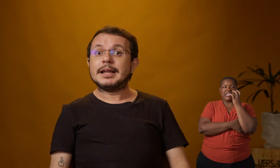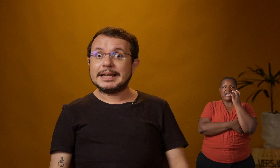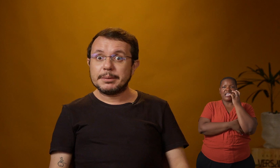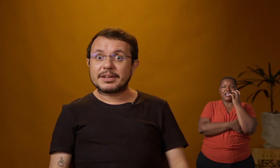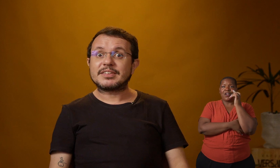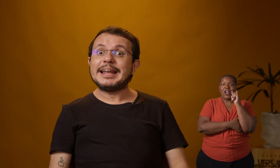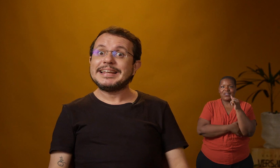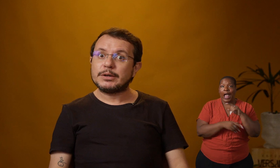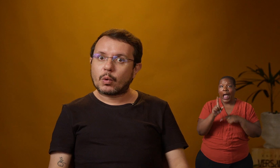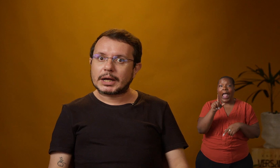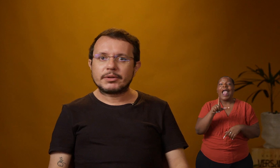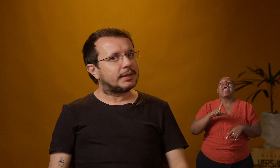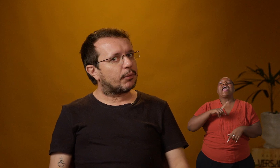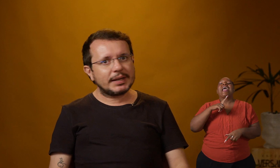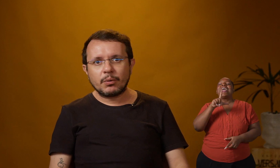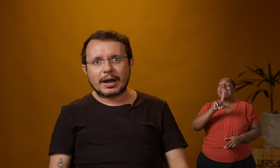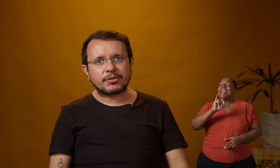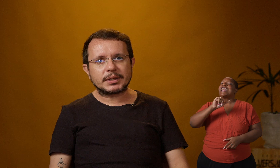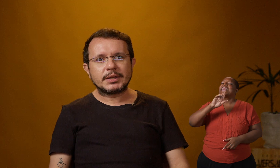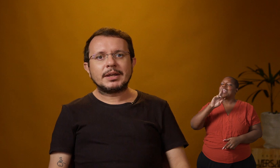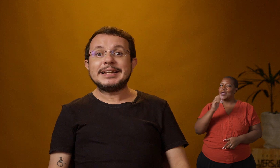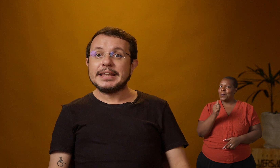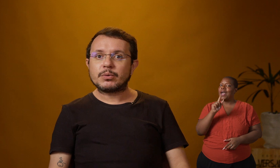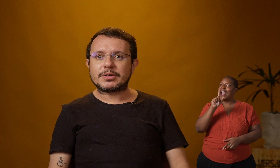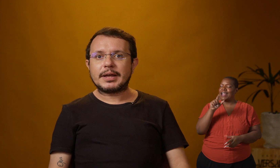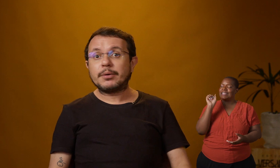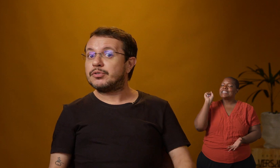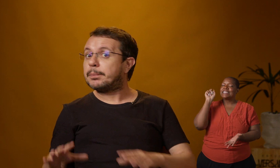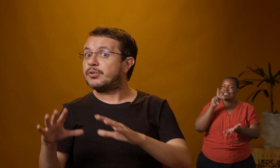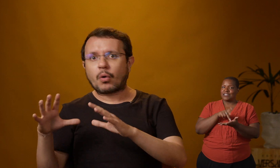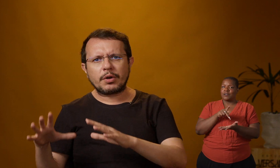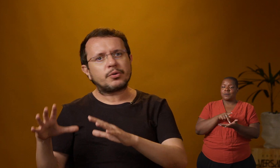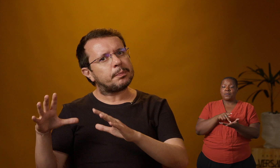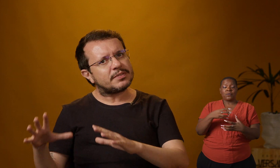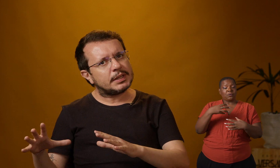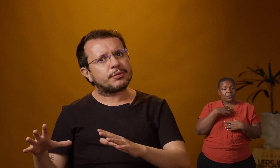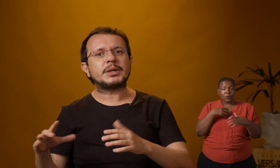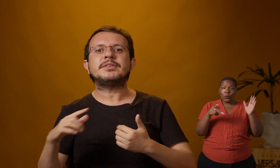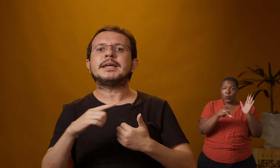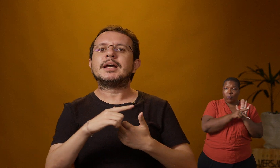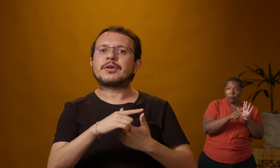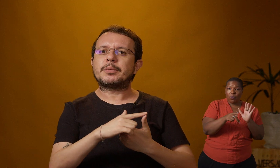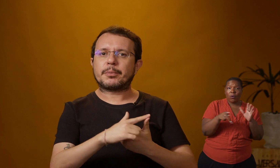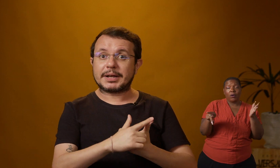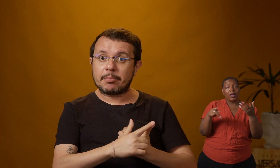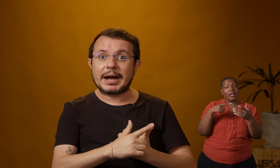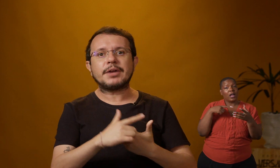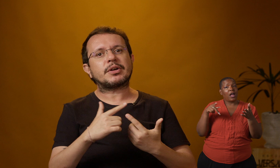Libras é língua, não é linguagem. Língua é um tipo de código específico, que tem a sua própria gramática,